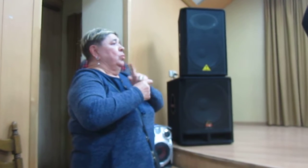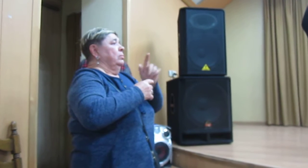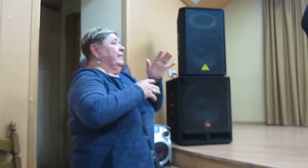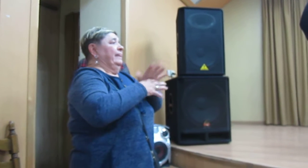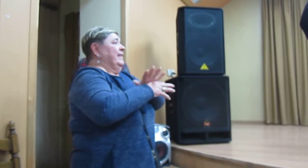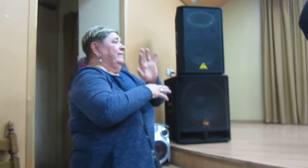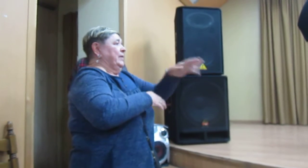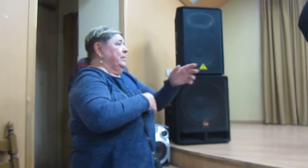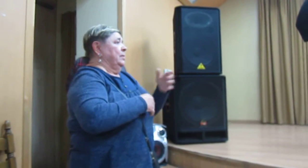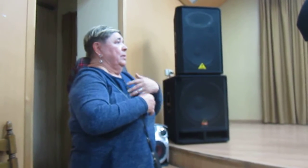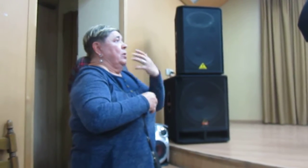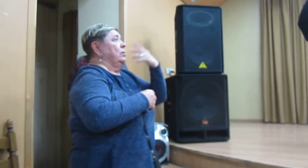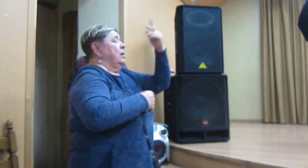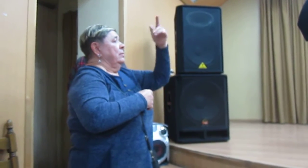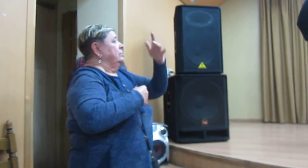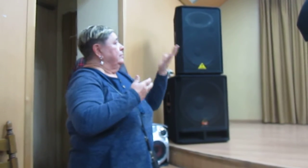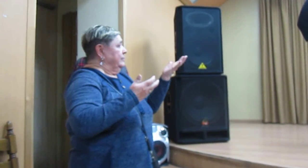Никто не пришёл.